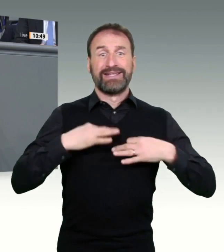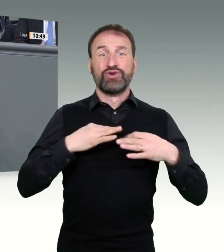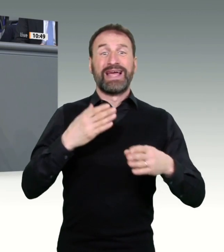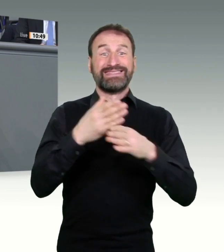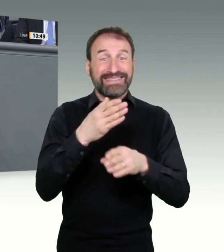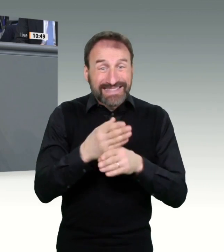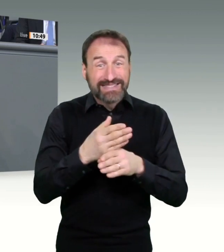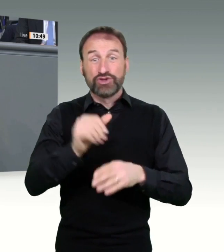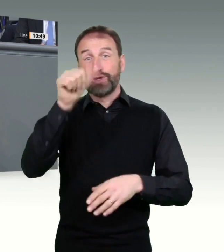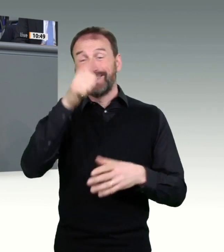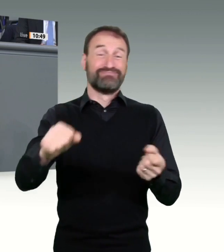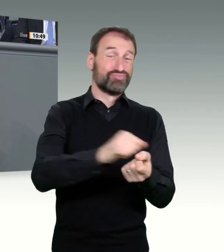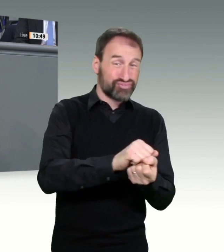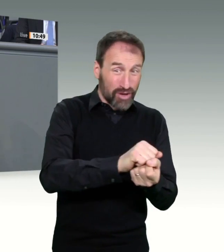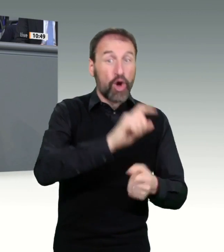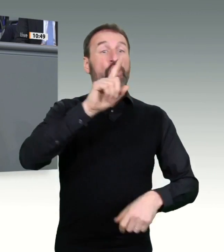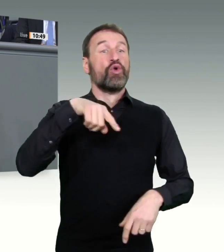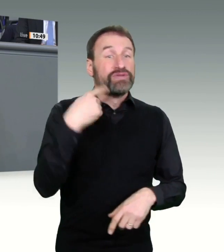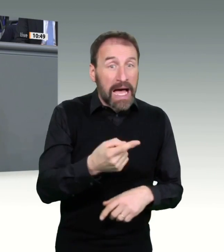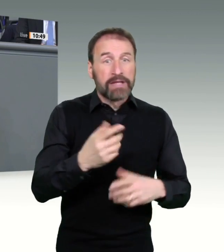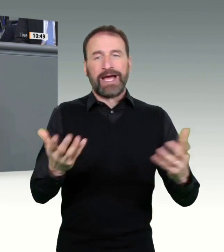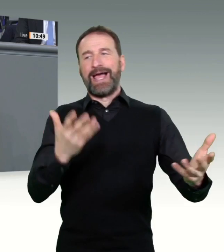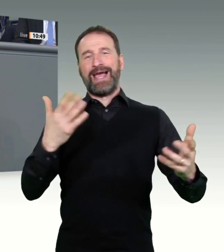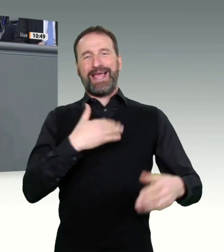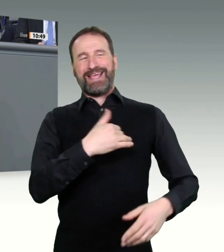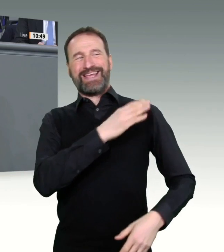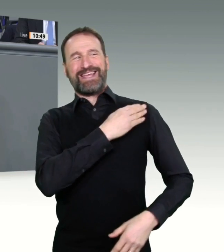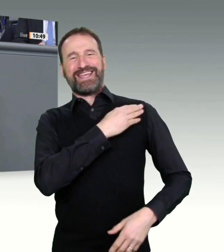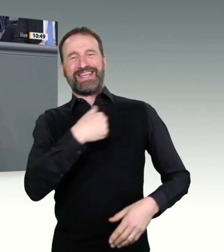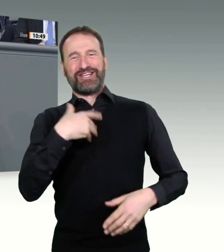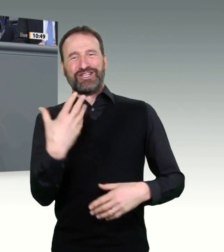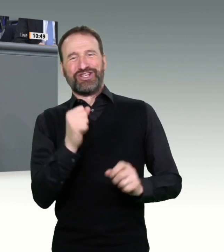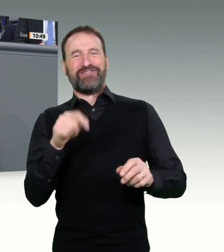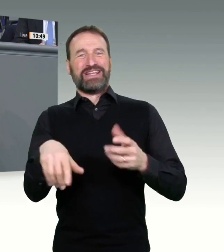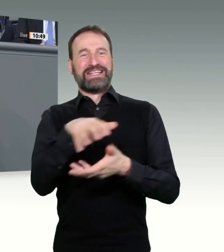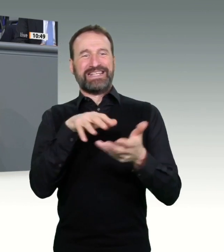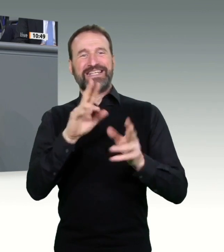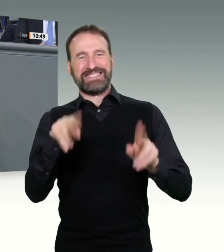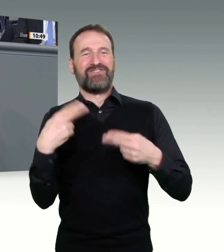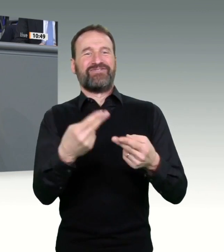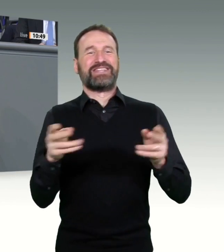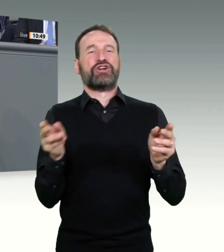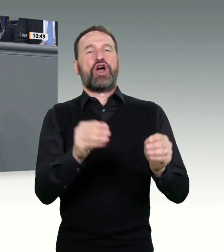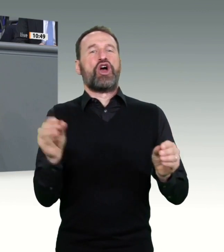Daseinsvorsorge wurde die Fähigkeit des Staates geschwächt, soziale Prozesse demokratisch zu lenken.